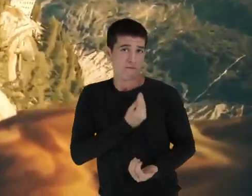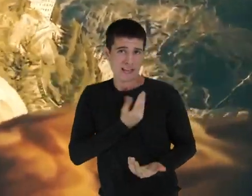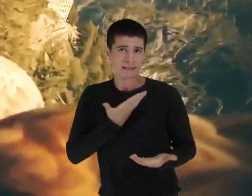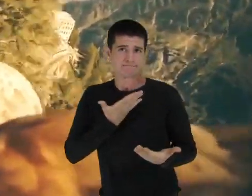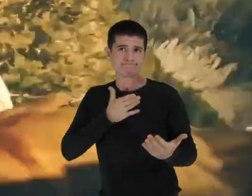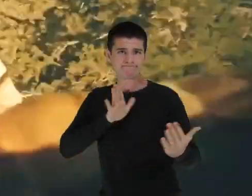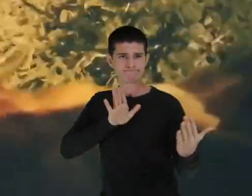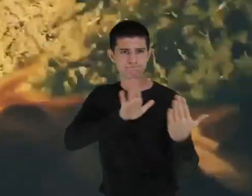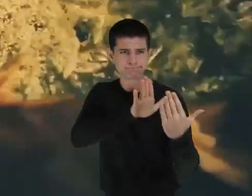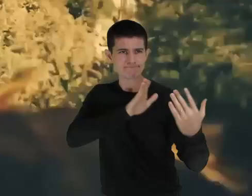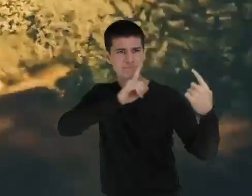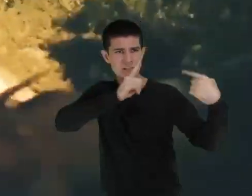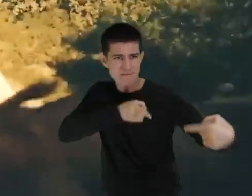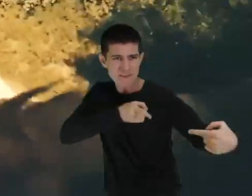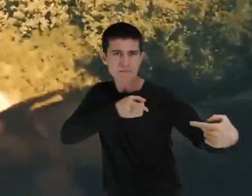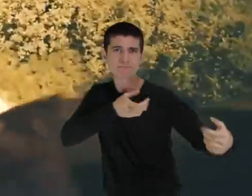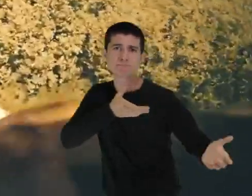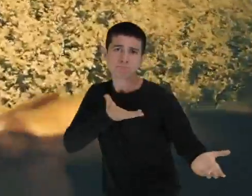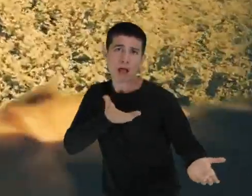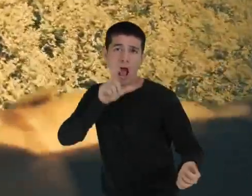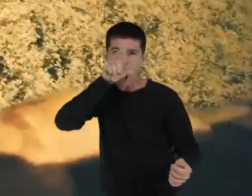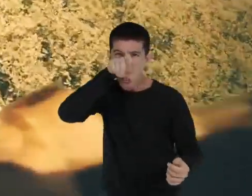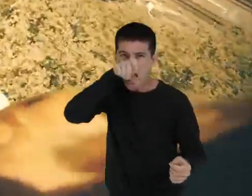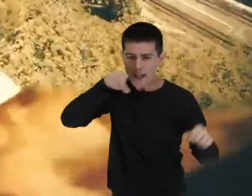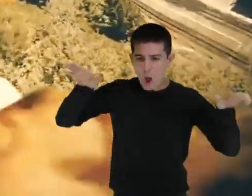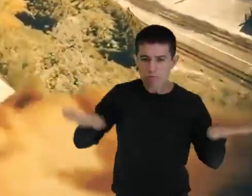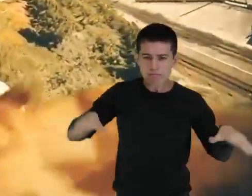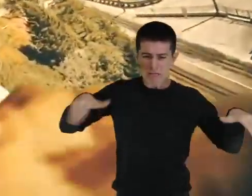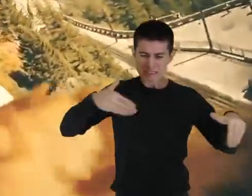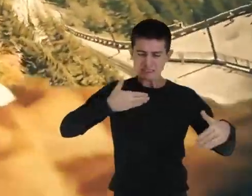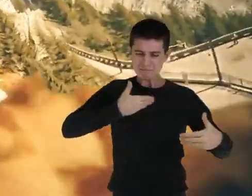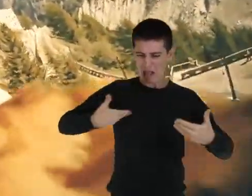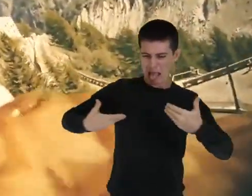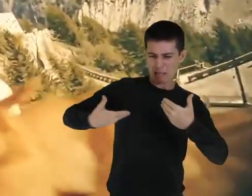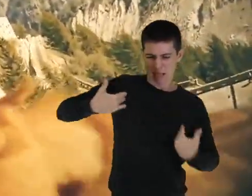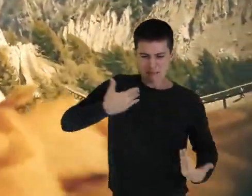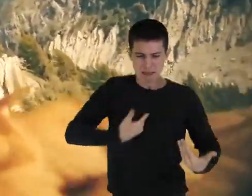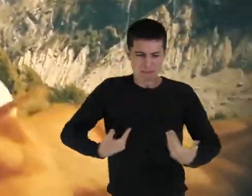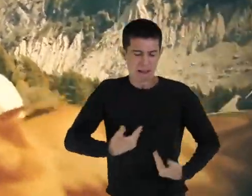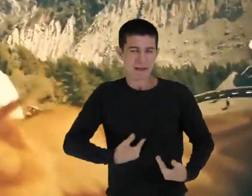águias podem perder penas e ferir-se, mas não temem e seguem em frente.